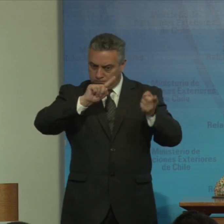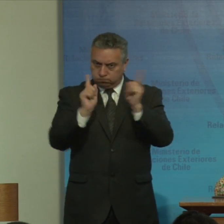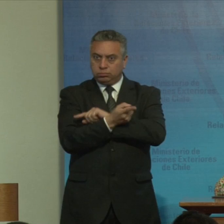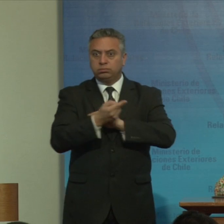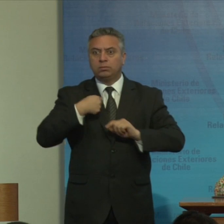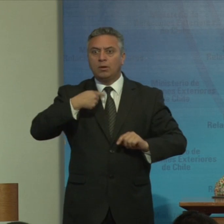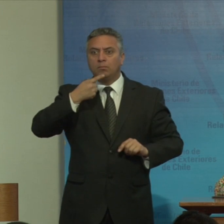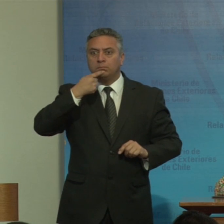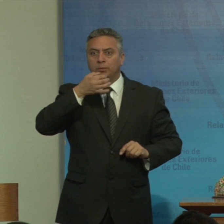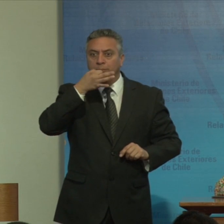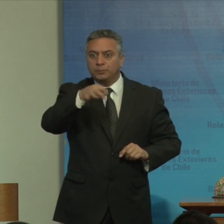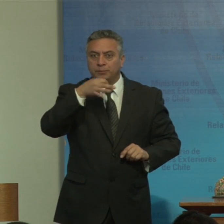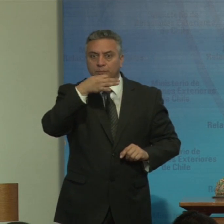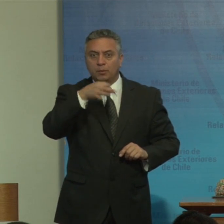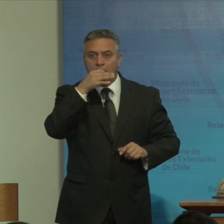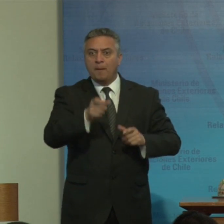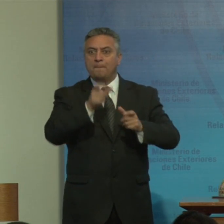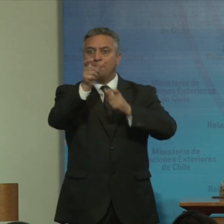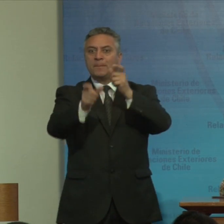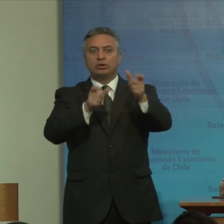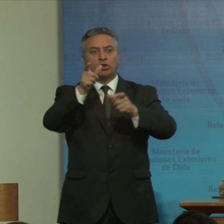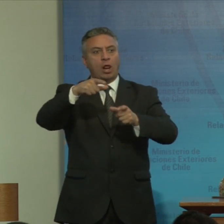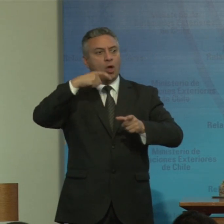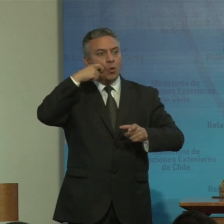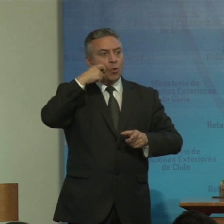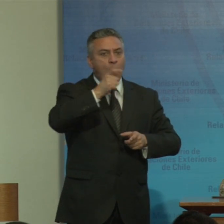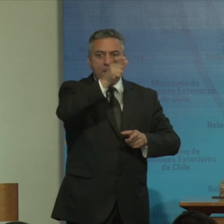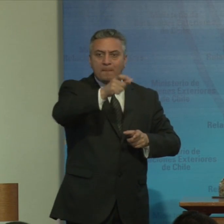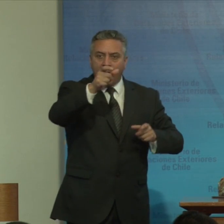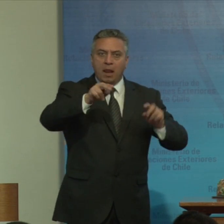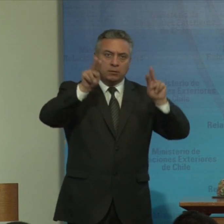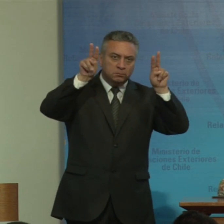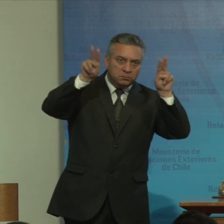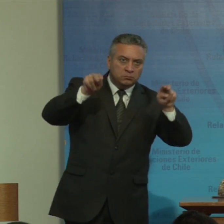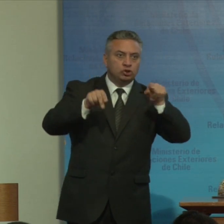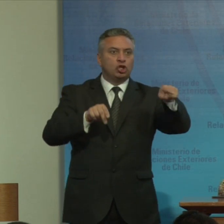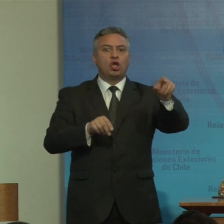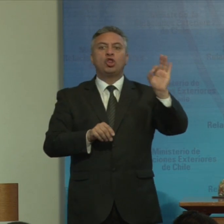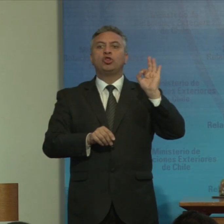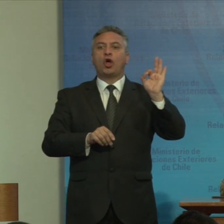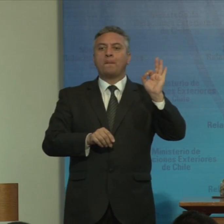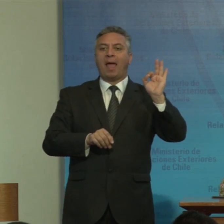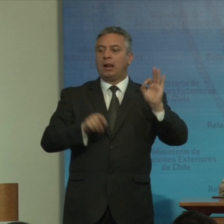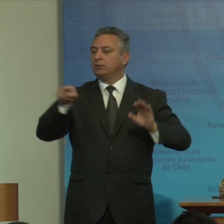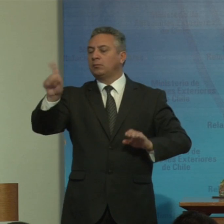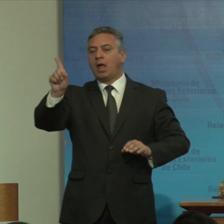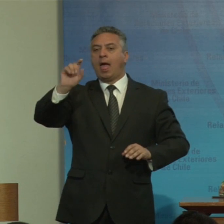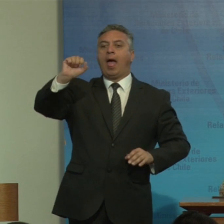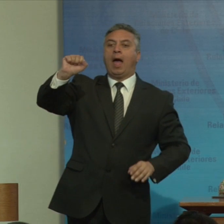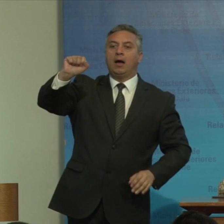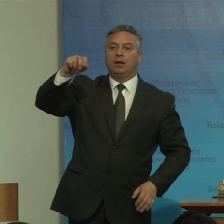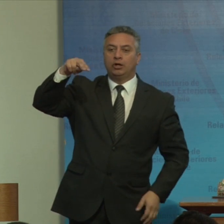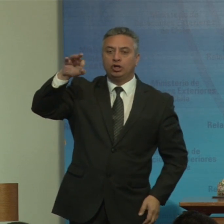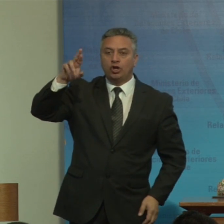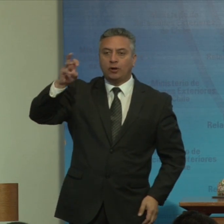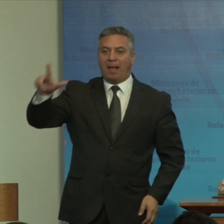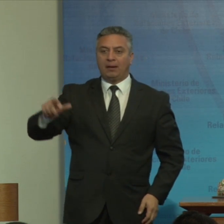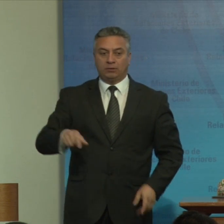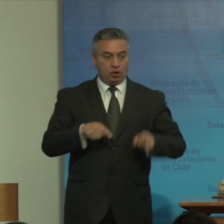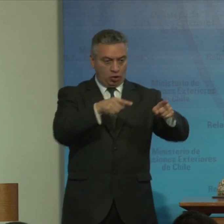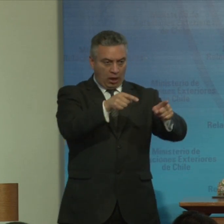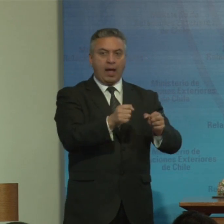que dividen personas humanas entre comillas normales o anormales capaces o incapaces